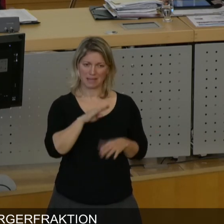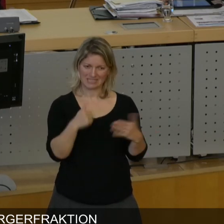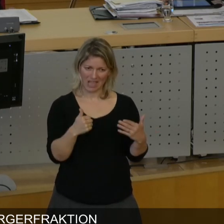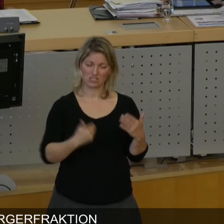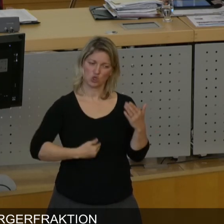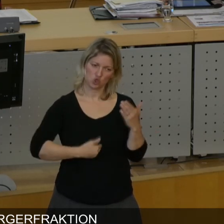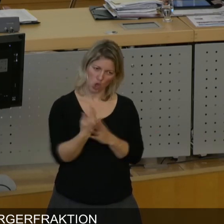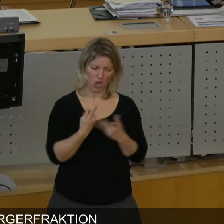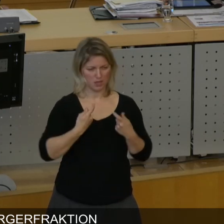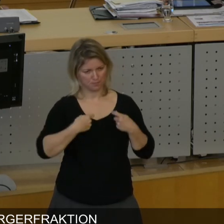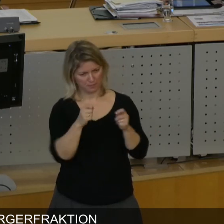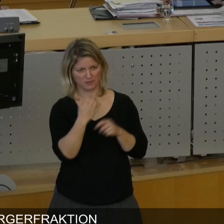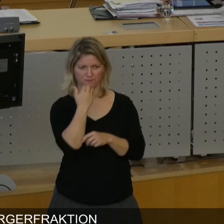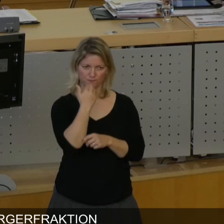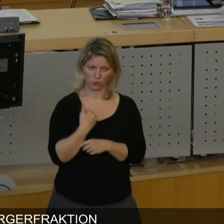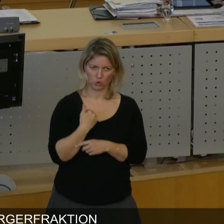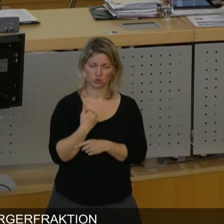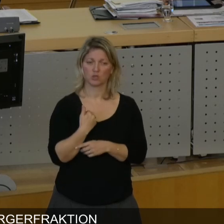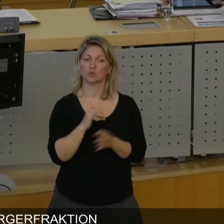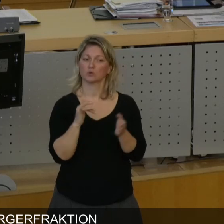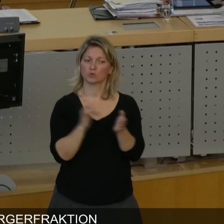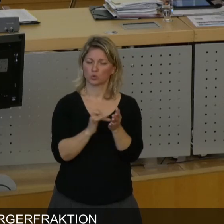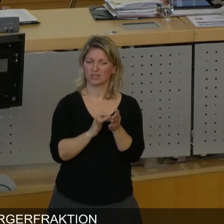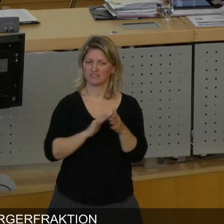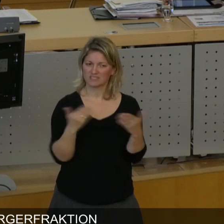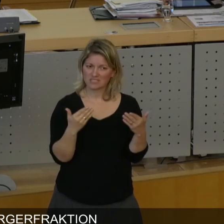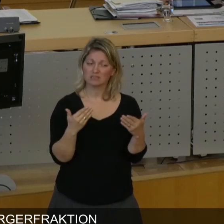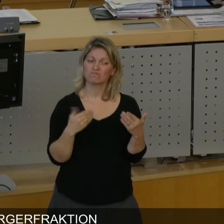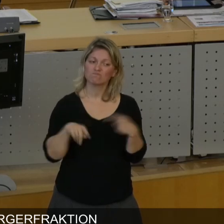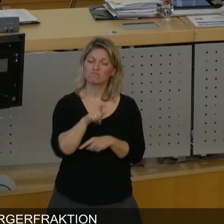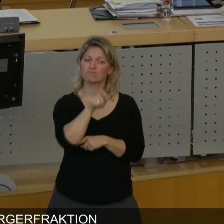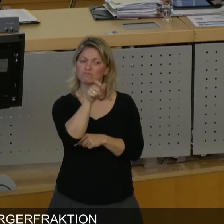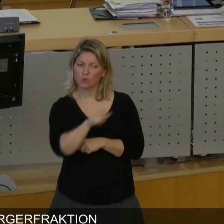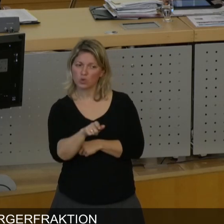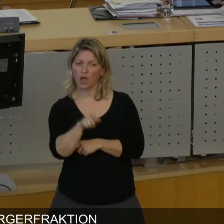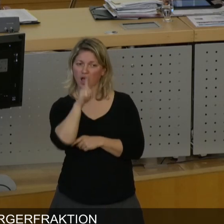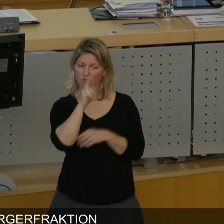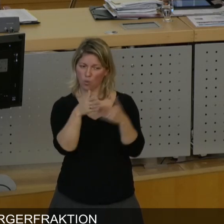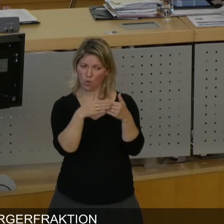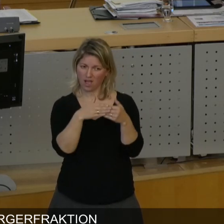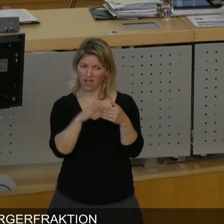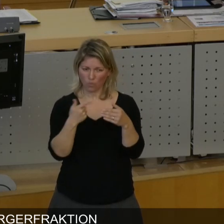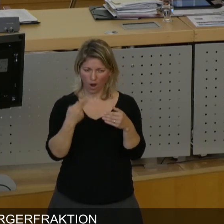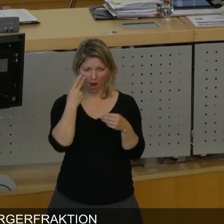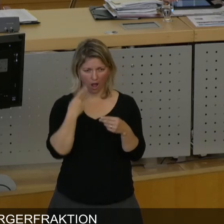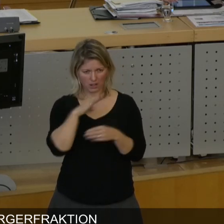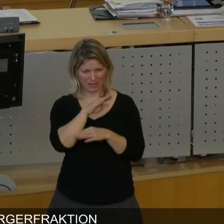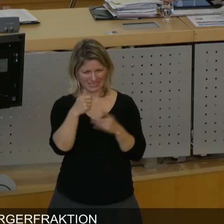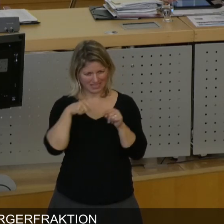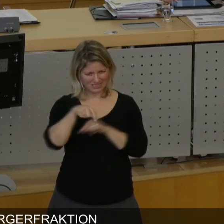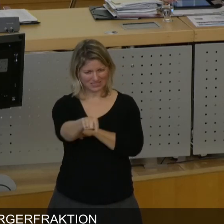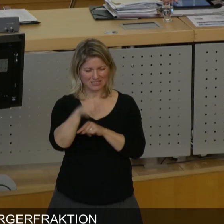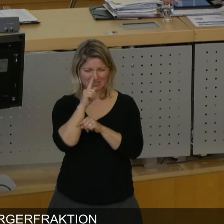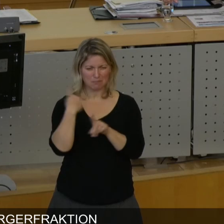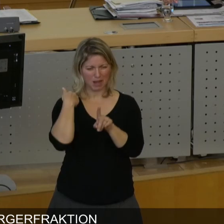erbrichten lassen, damit so früh wie möglich die Bürger entlang der B6 alt entlastet werden von den Belastungen, die dort sind.